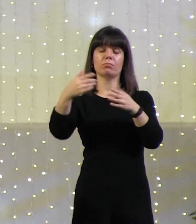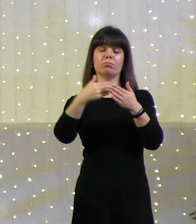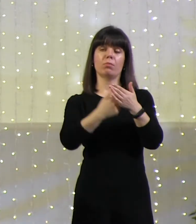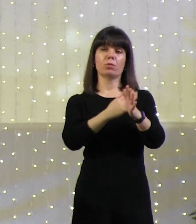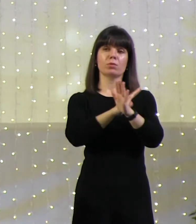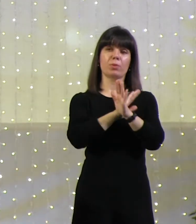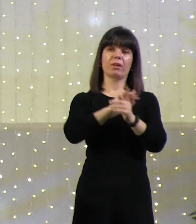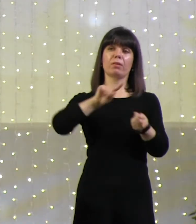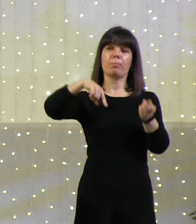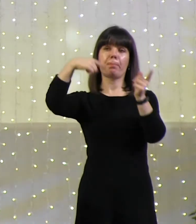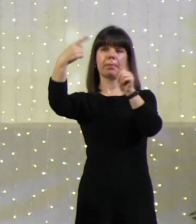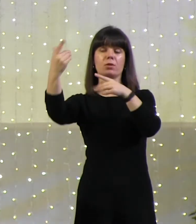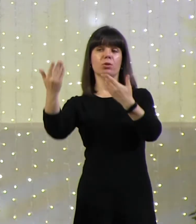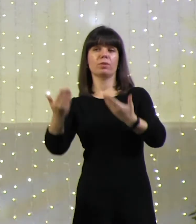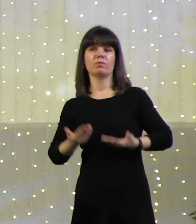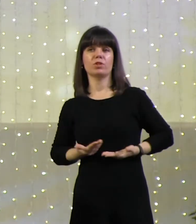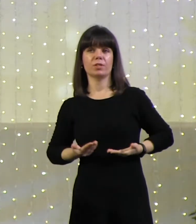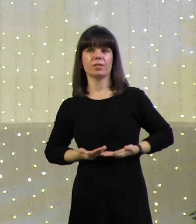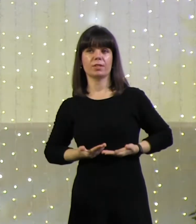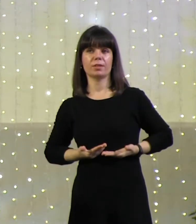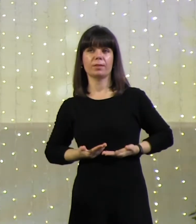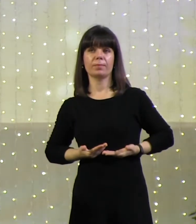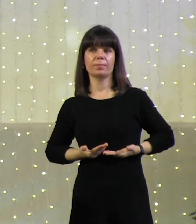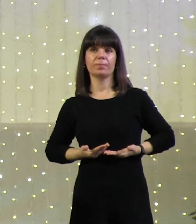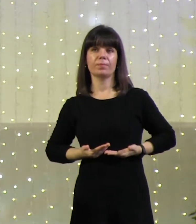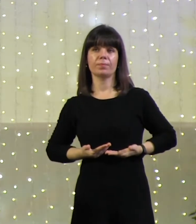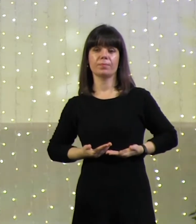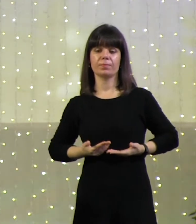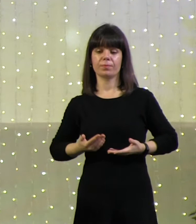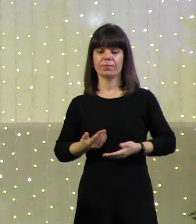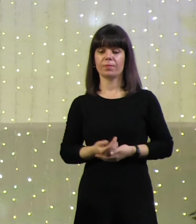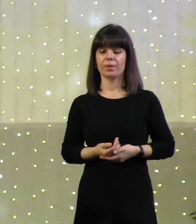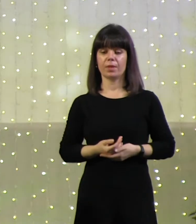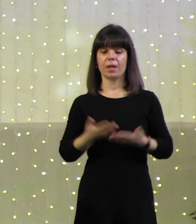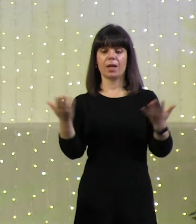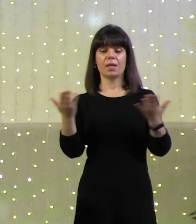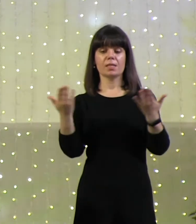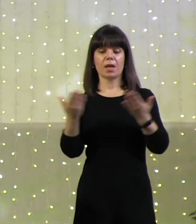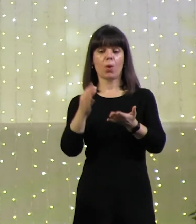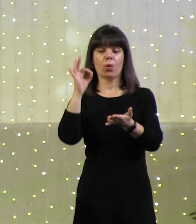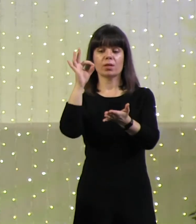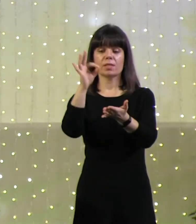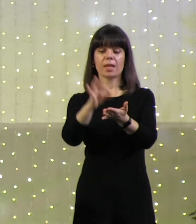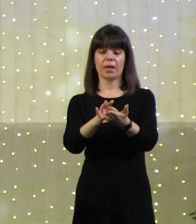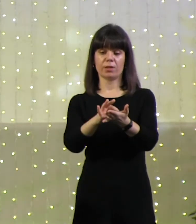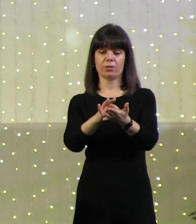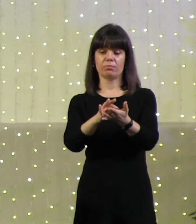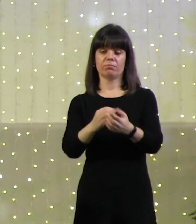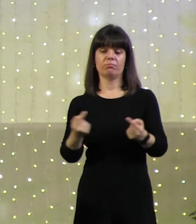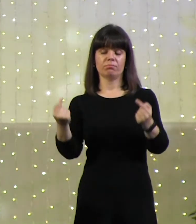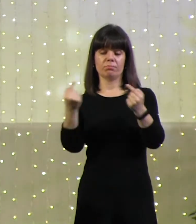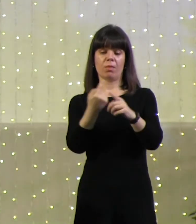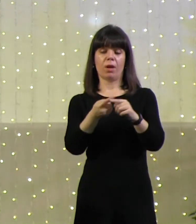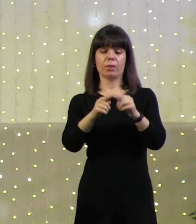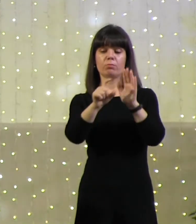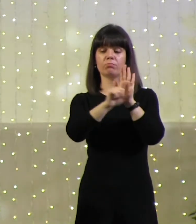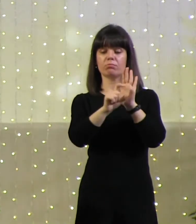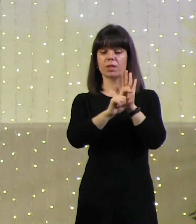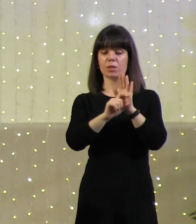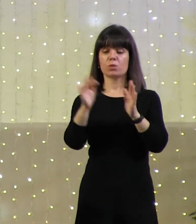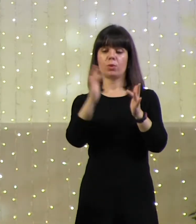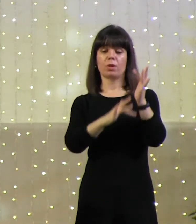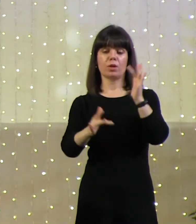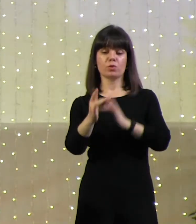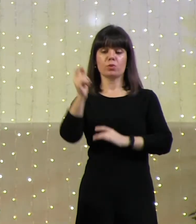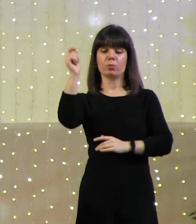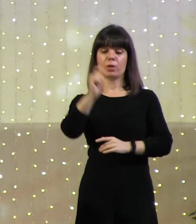в жизнь». Итак, с какой целью, согласно этому тексту, Иисус пришел в этот